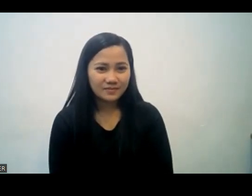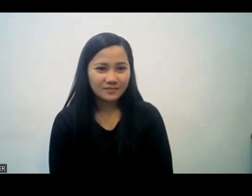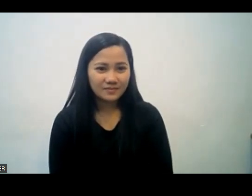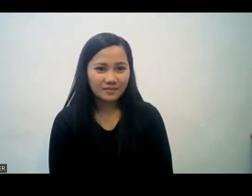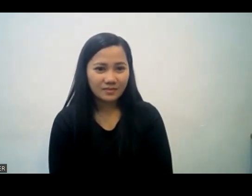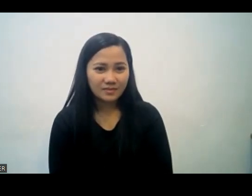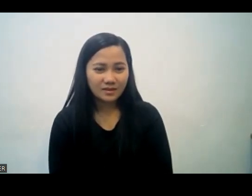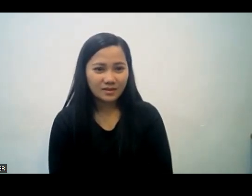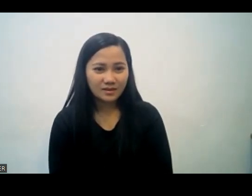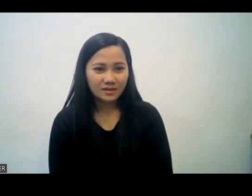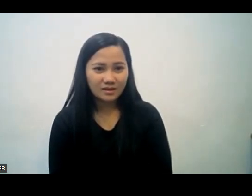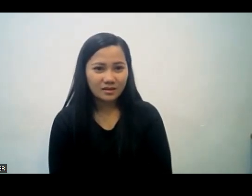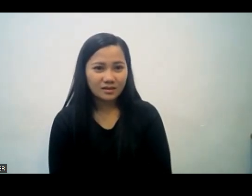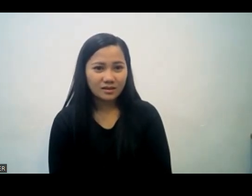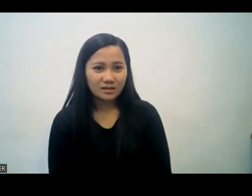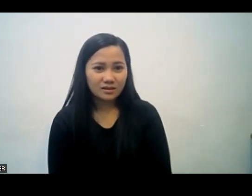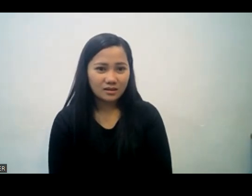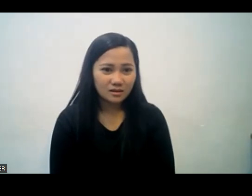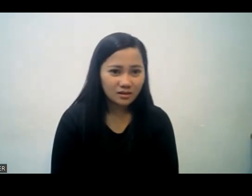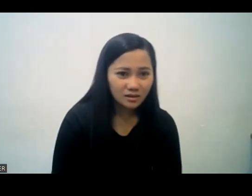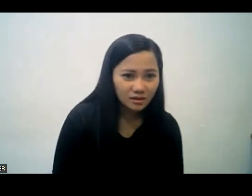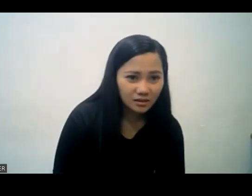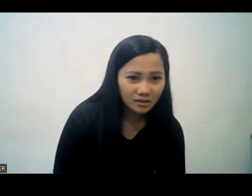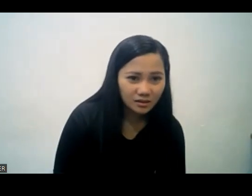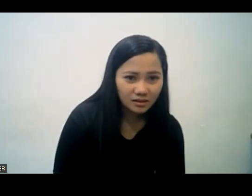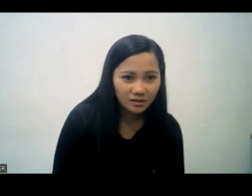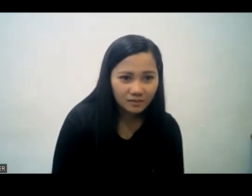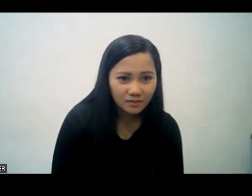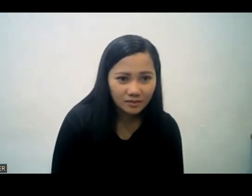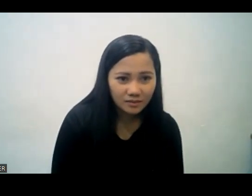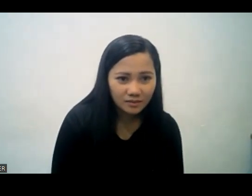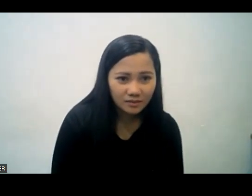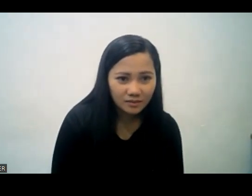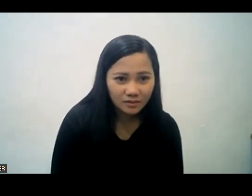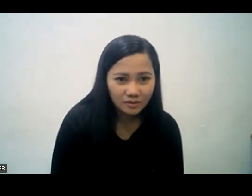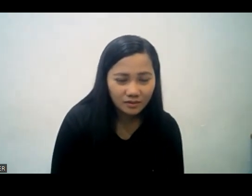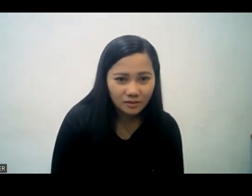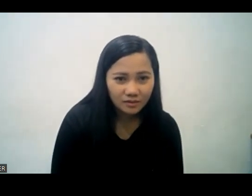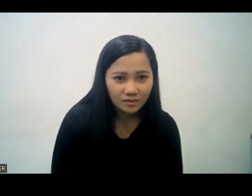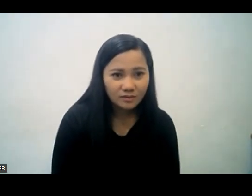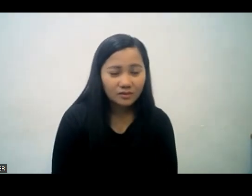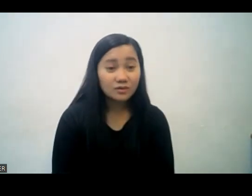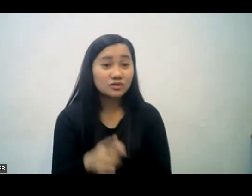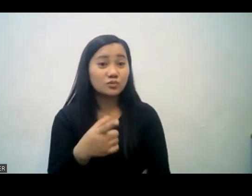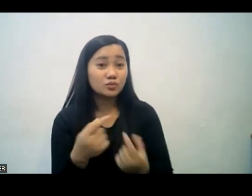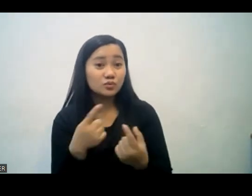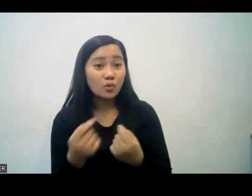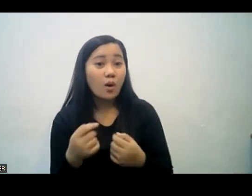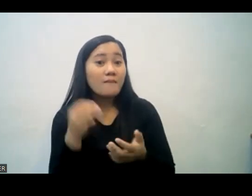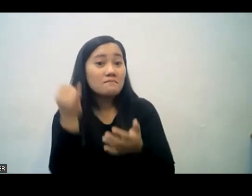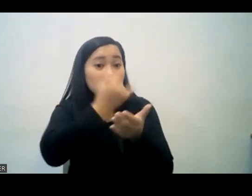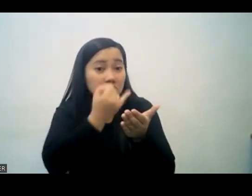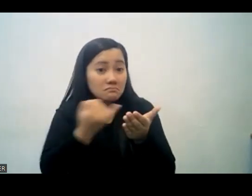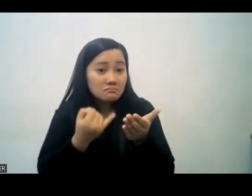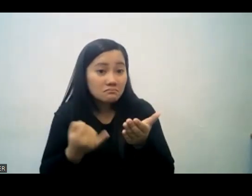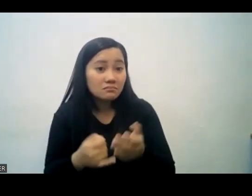judging those who determined to go their own way at the same time he graciously delivered those who demonstrated their trust in his